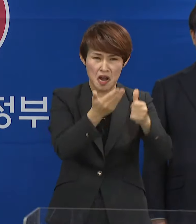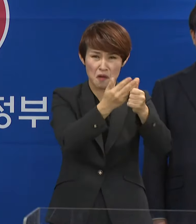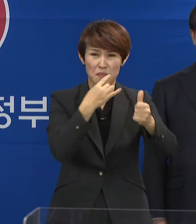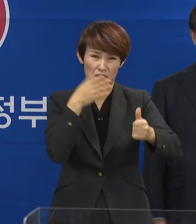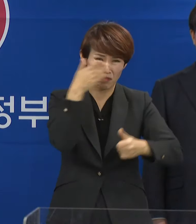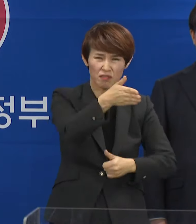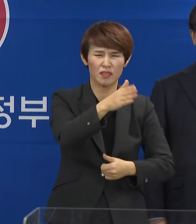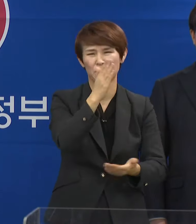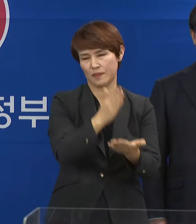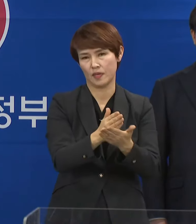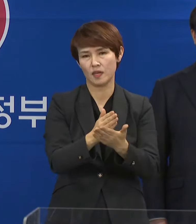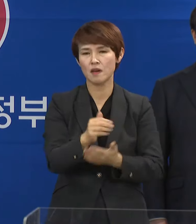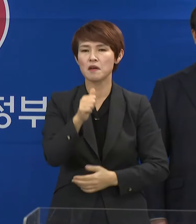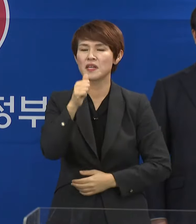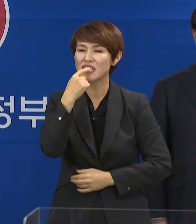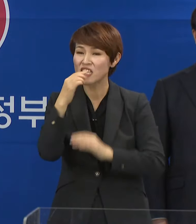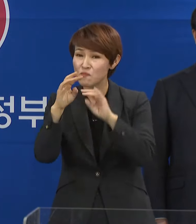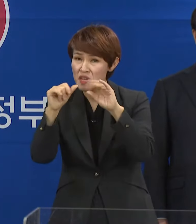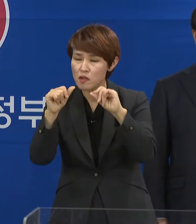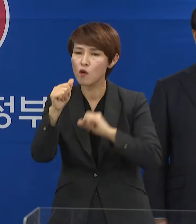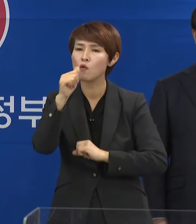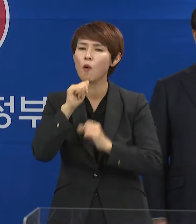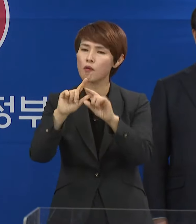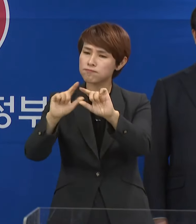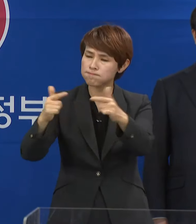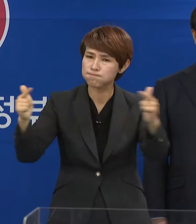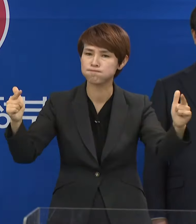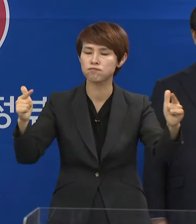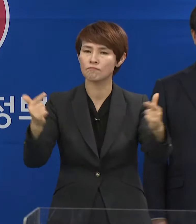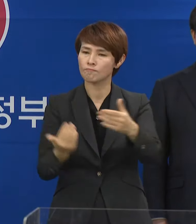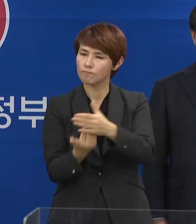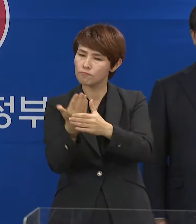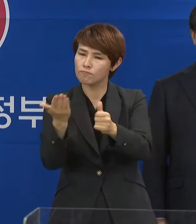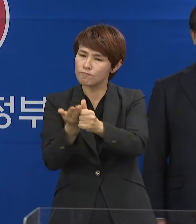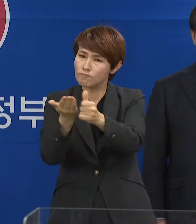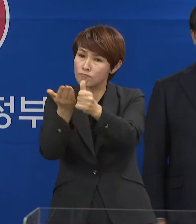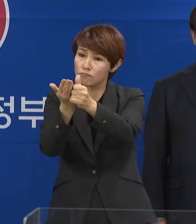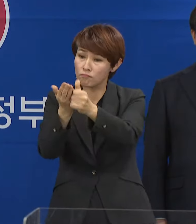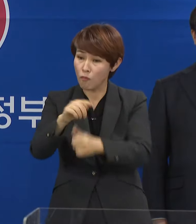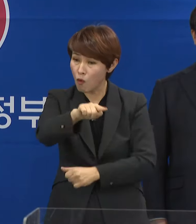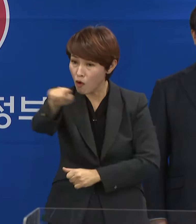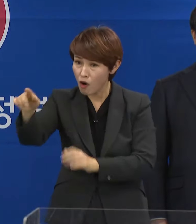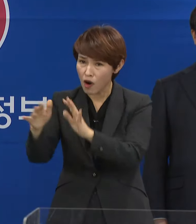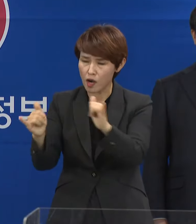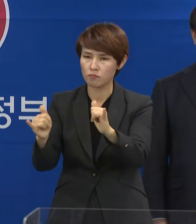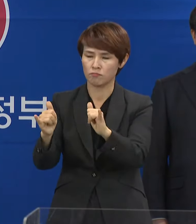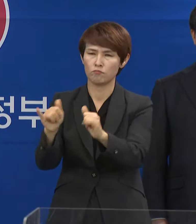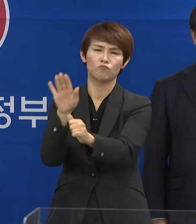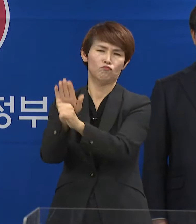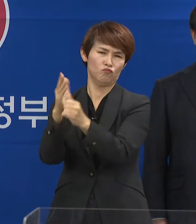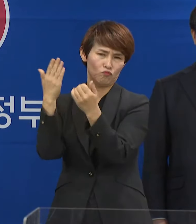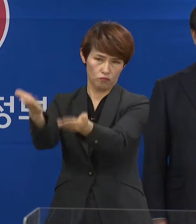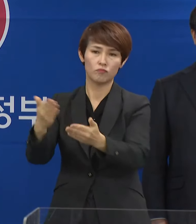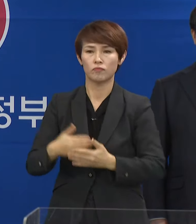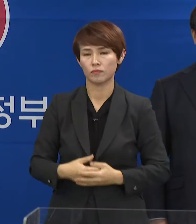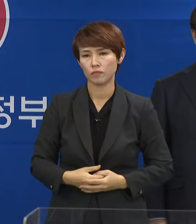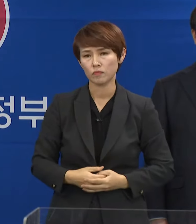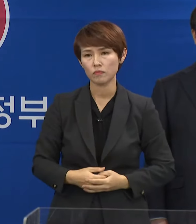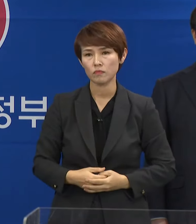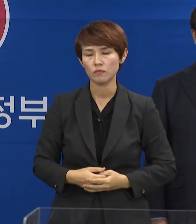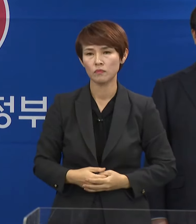안 됩니다. 밀이나 콩 등 다양한 작물을 재배하는 농민들에게도 직불금을 지원하겠습니다.